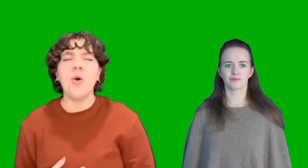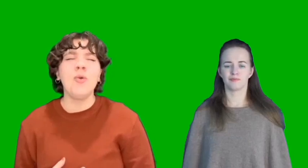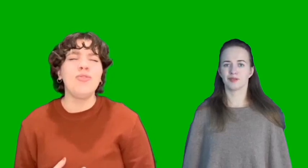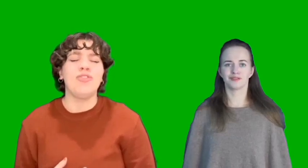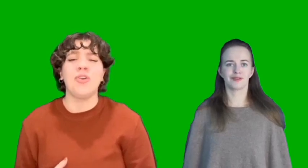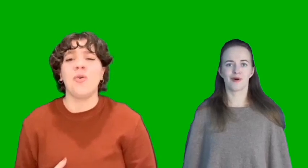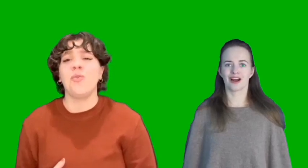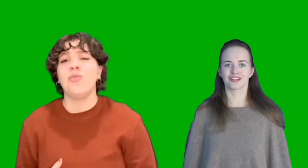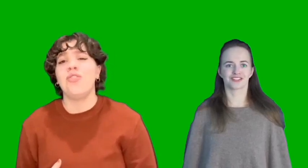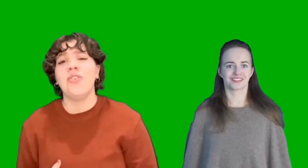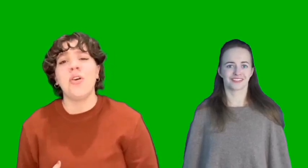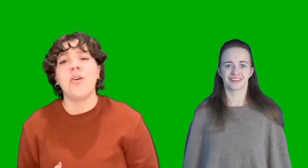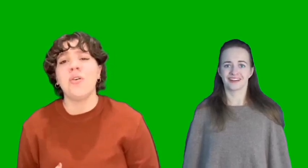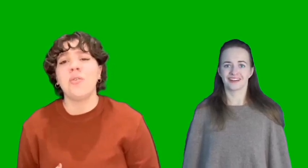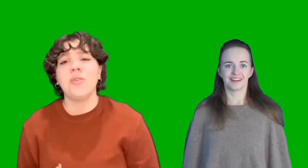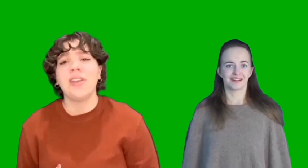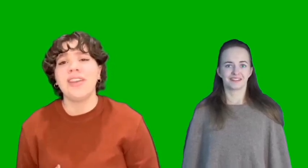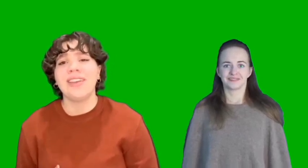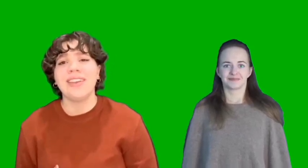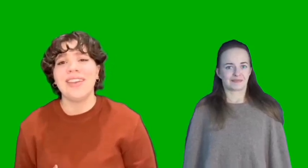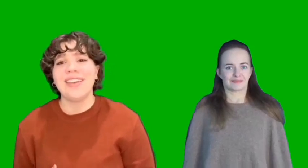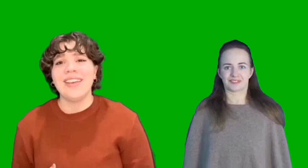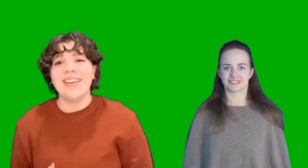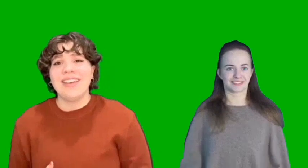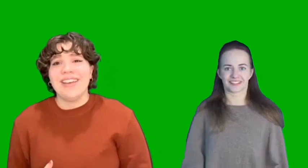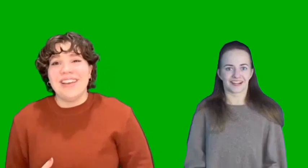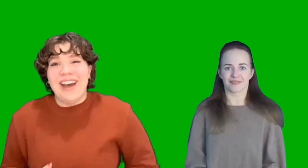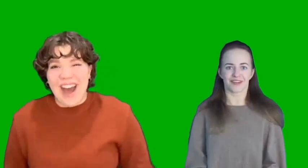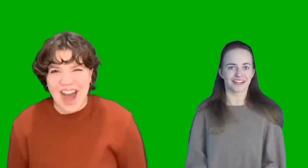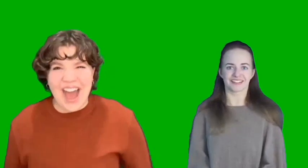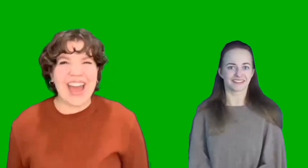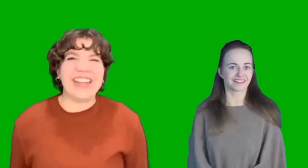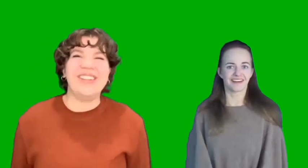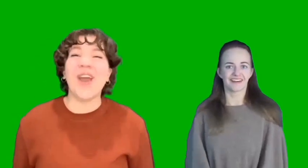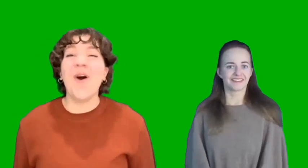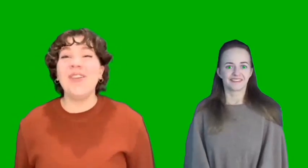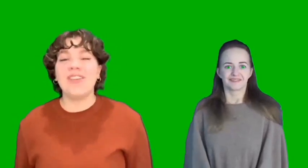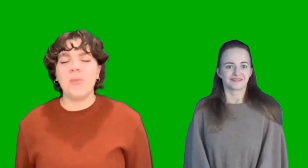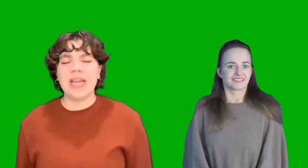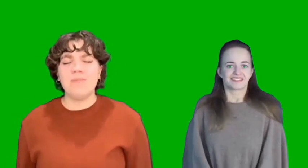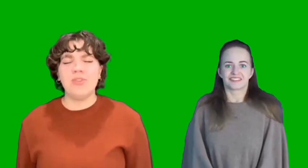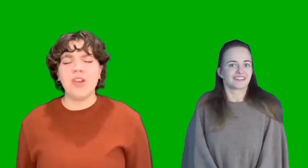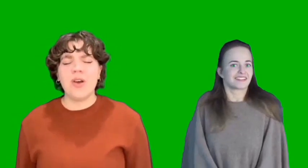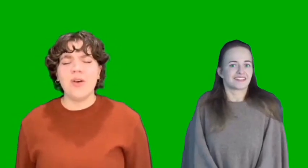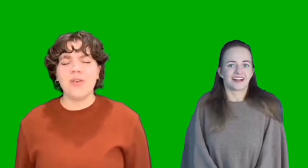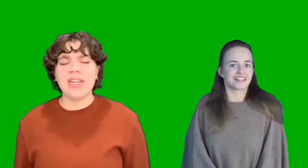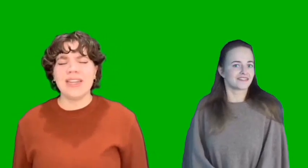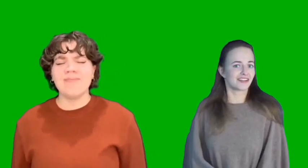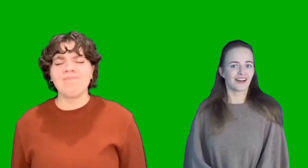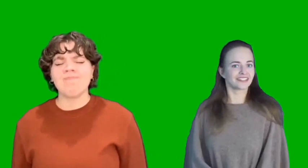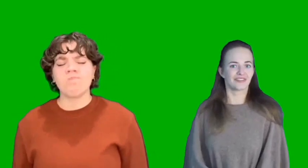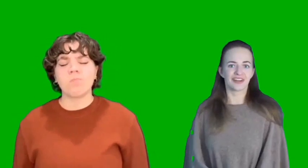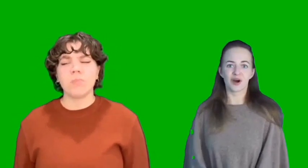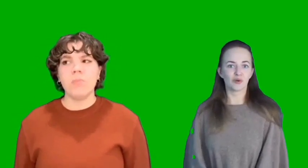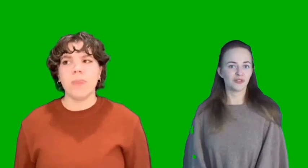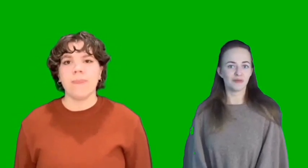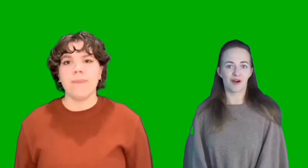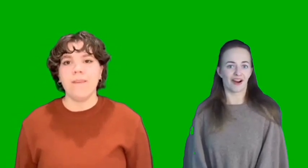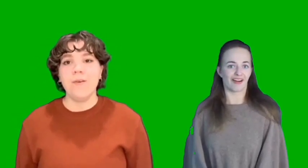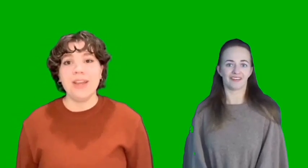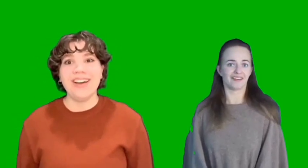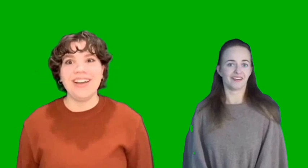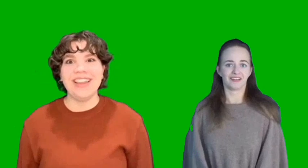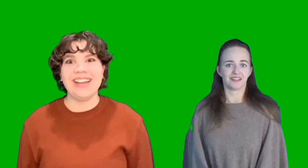Милый мальчик, Ты так весел, Так светла твоя